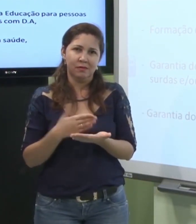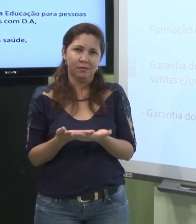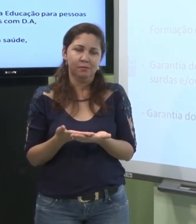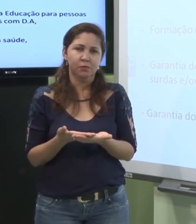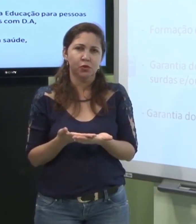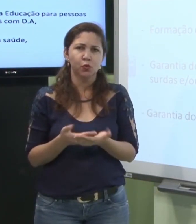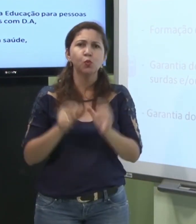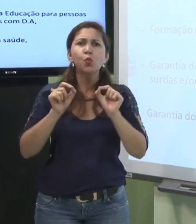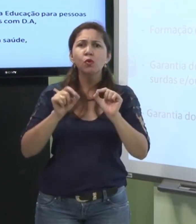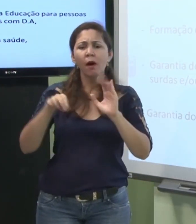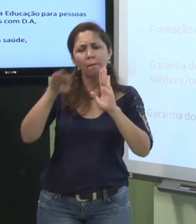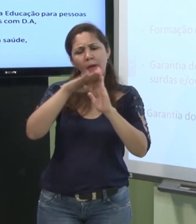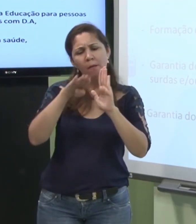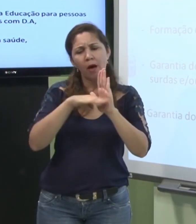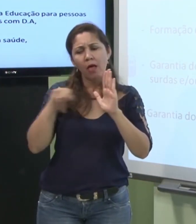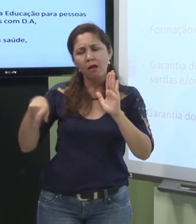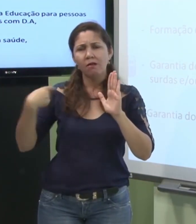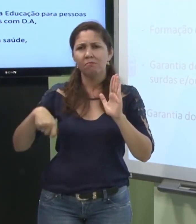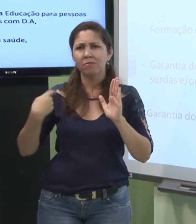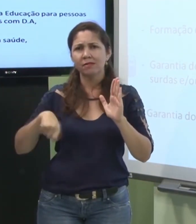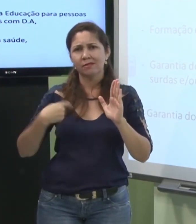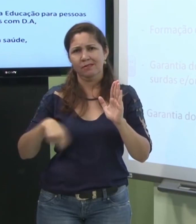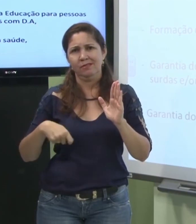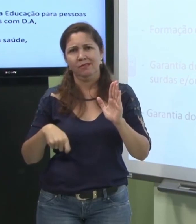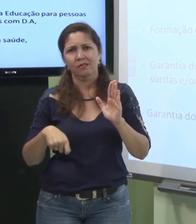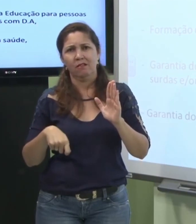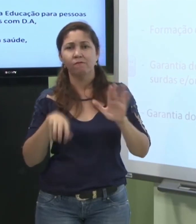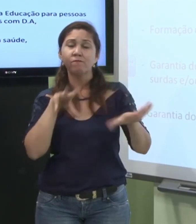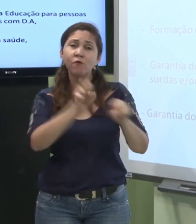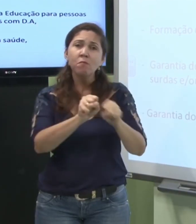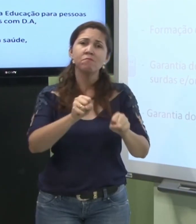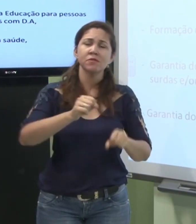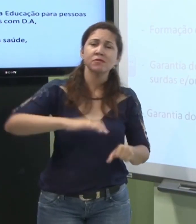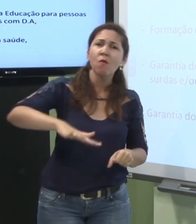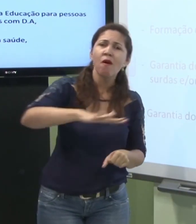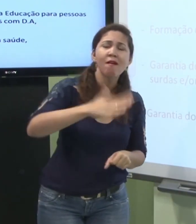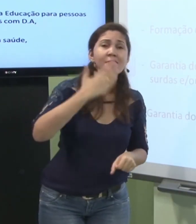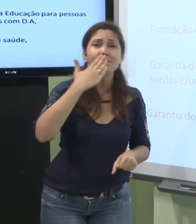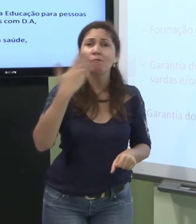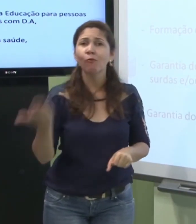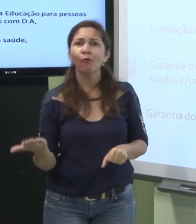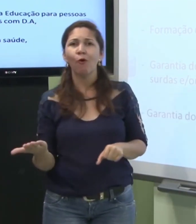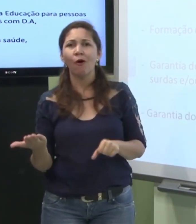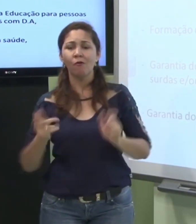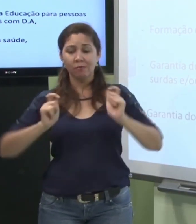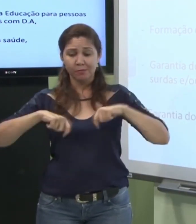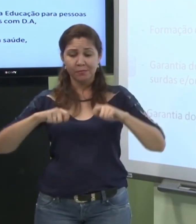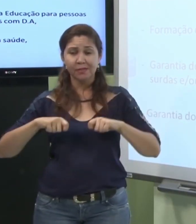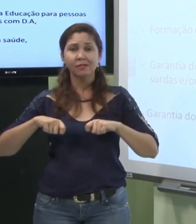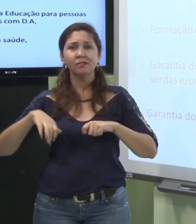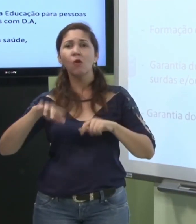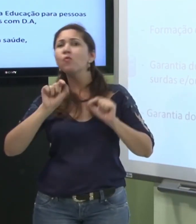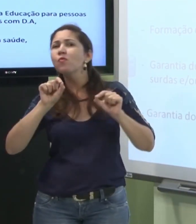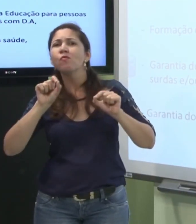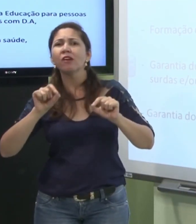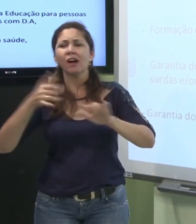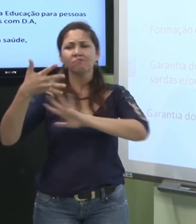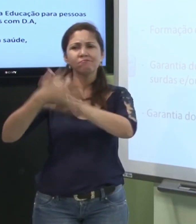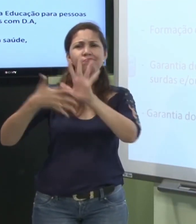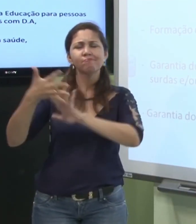o que que esse ouvinte precisa ter na sua área de formação qual é a sua capacitação como que tem que ser